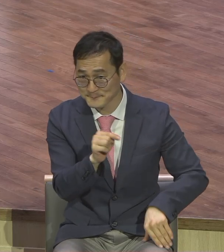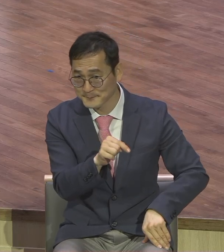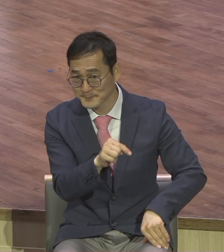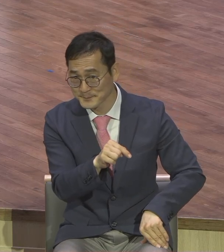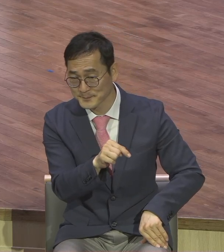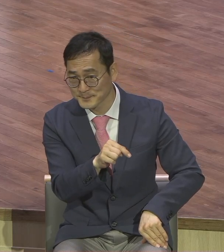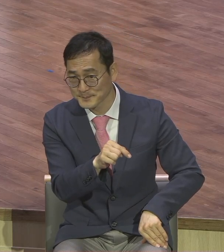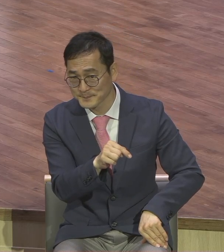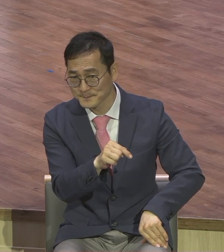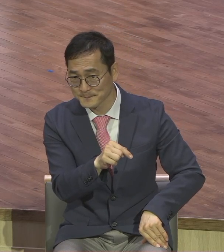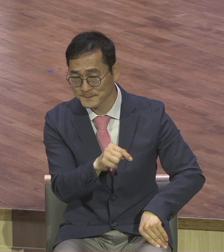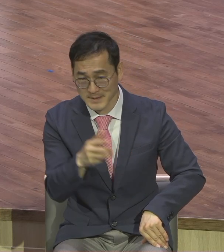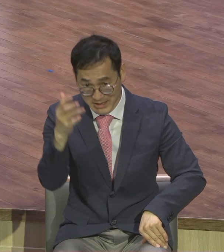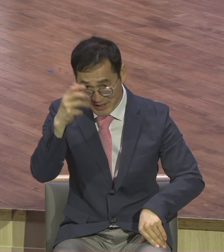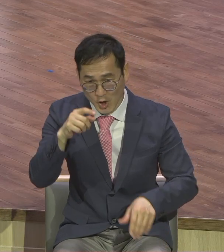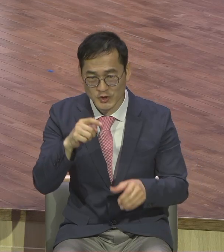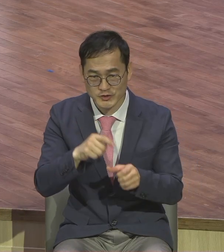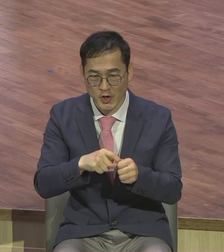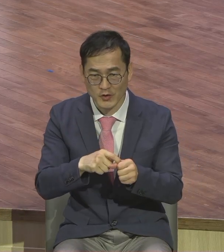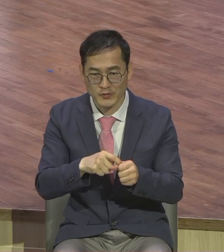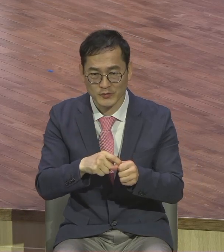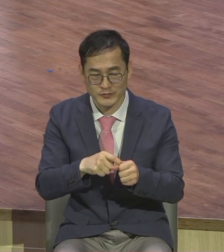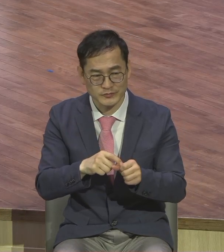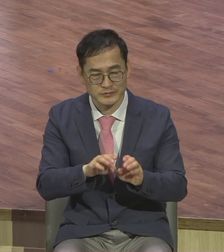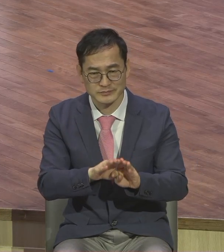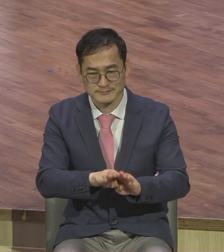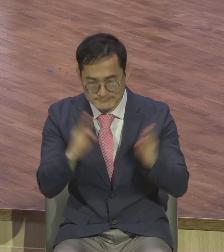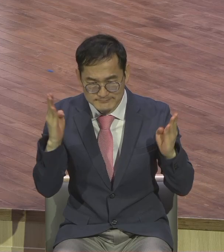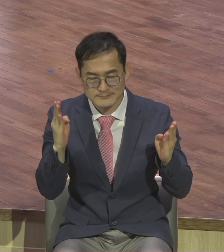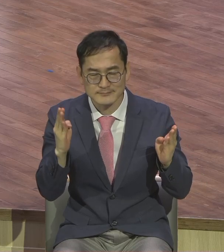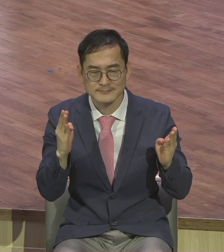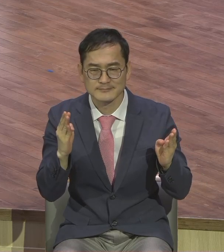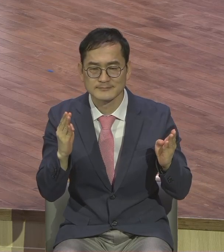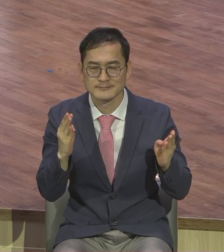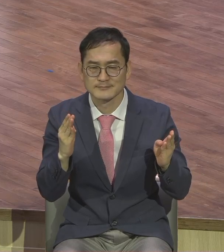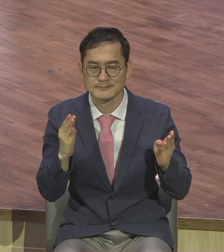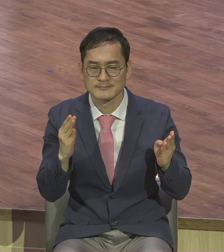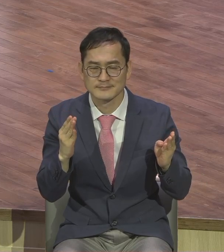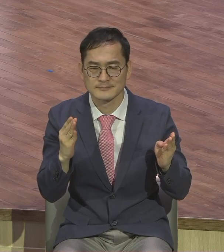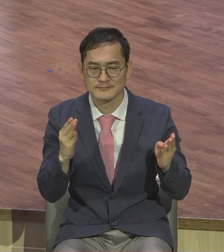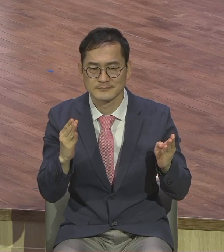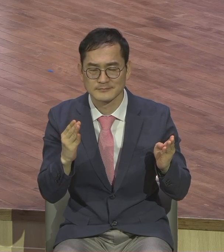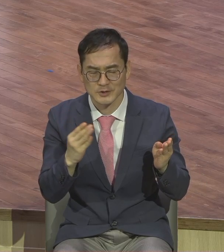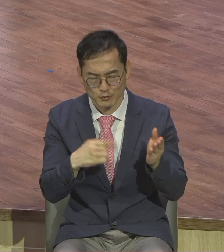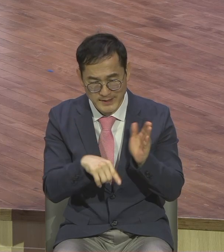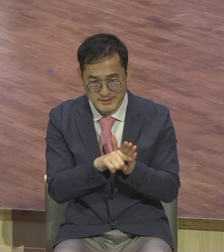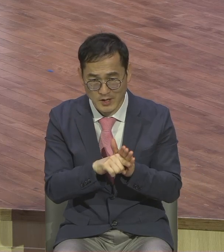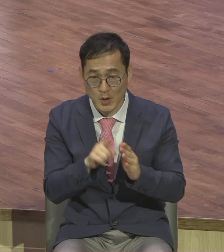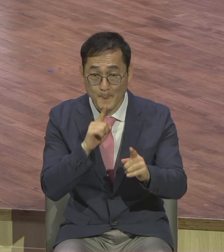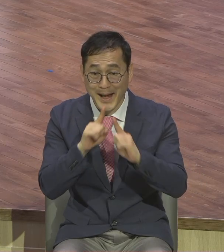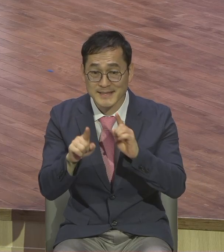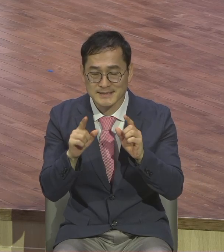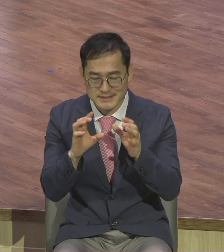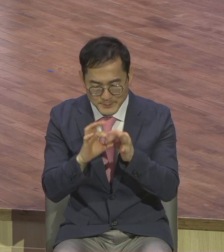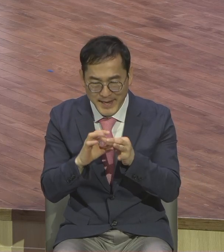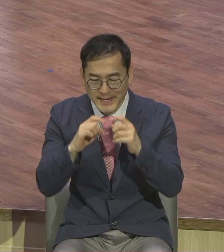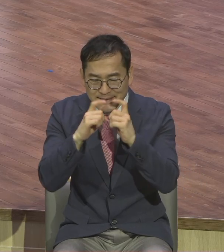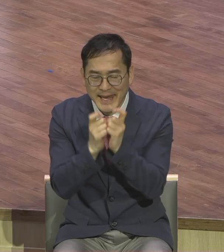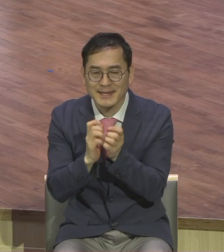단계로 인도하는 것. 이것은요 말씀의 개윤화가 이루어진 사람 말씀이